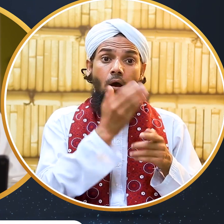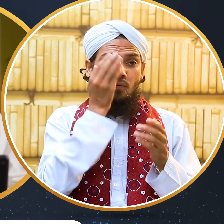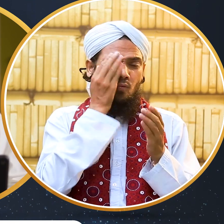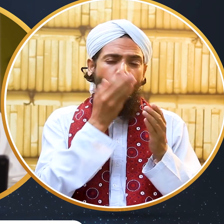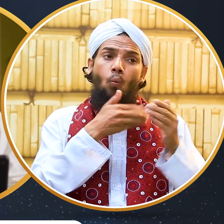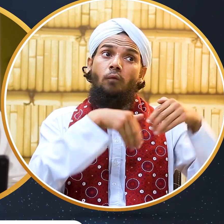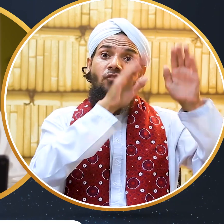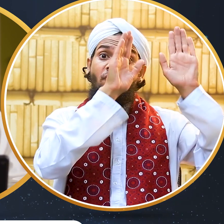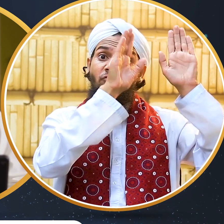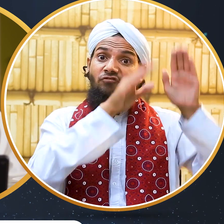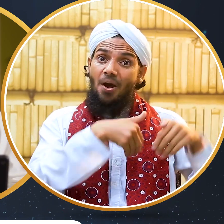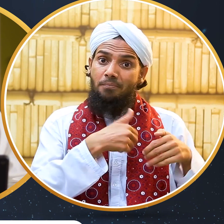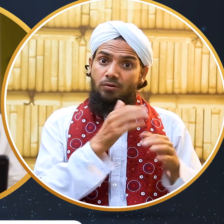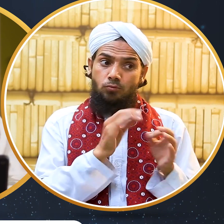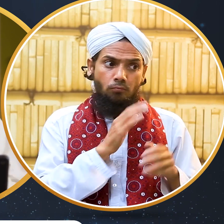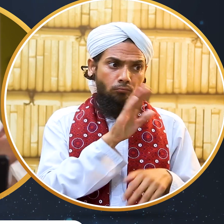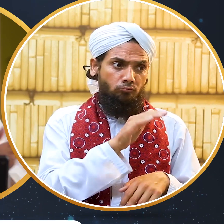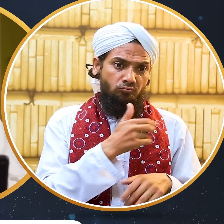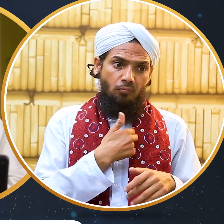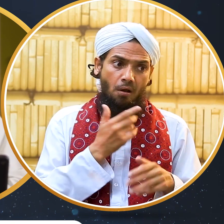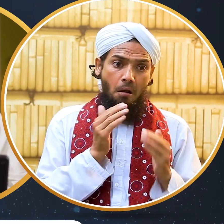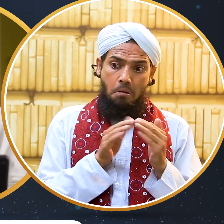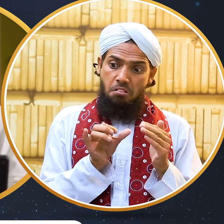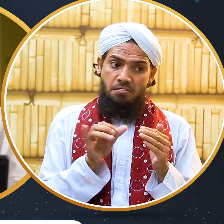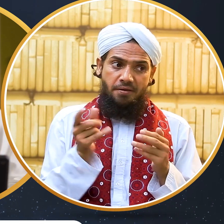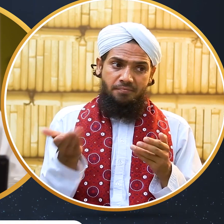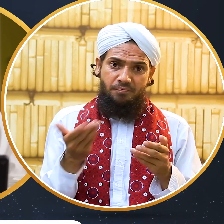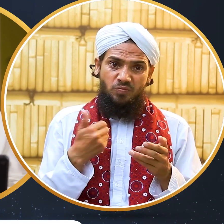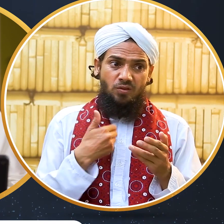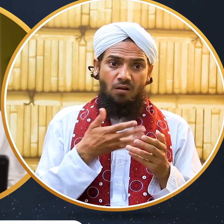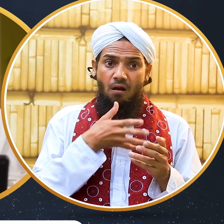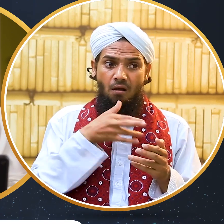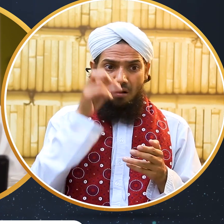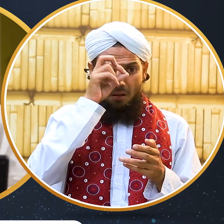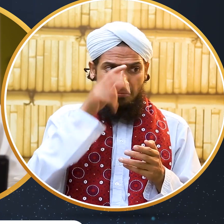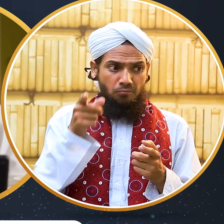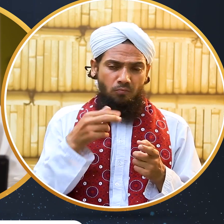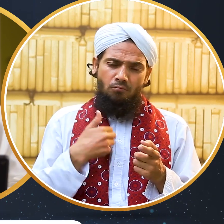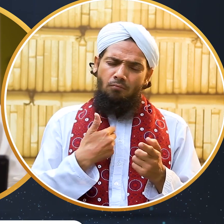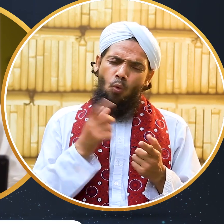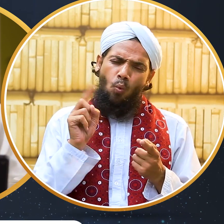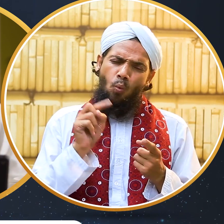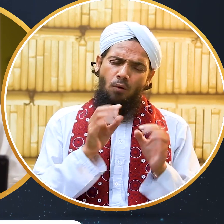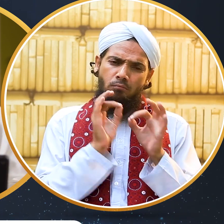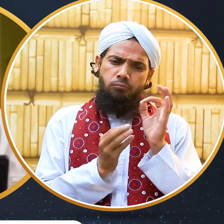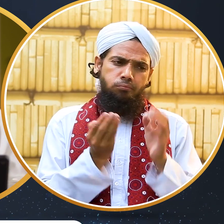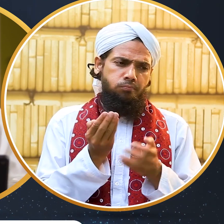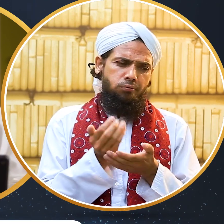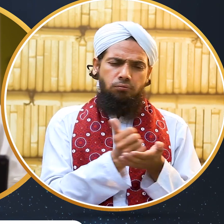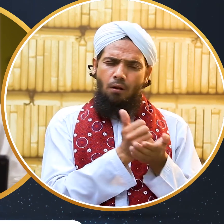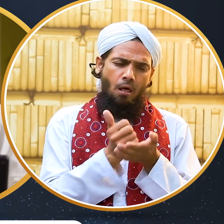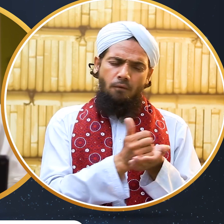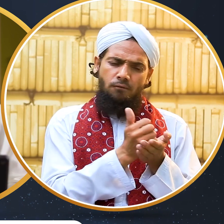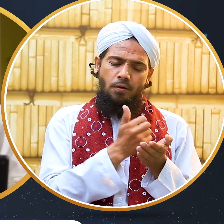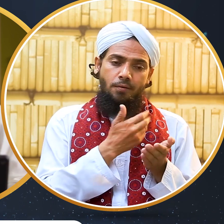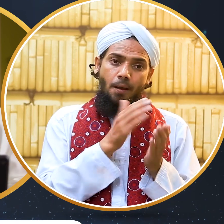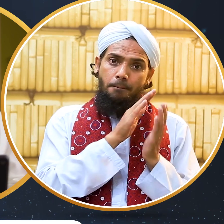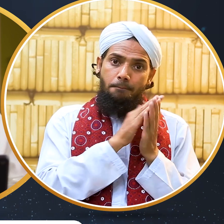اور اس کی گھر والوں نے اسے واقعہ سنایا کہ ہمارے پڑوس میں جو مسلمانوں کے بزرگ رہتے ہیں وہ ہمیں روز چراغ بھجواتے رہے اور ہمارے بچے کو